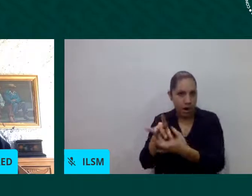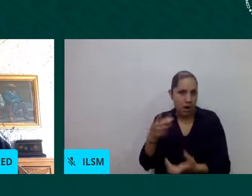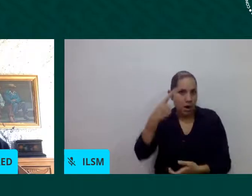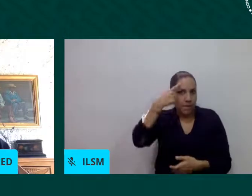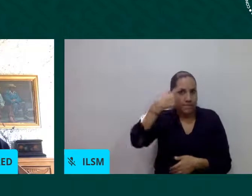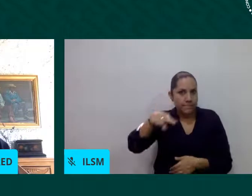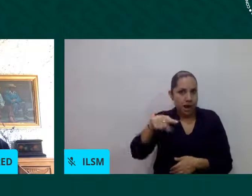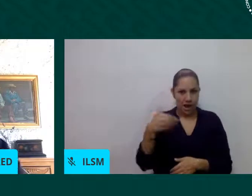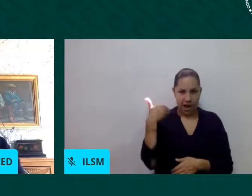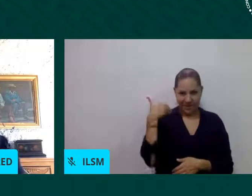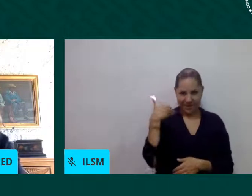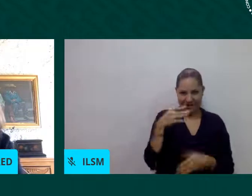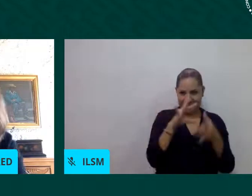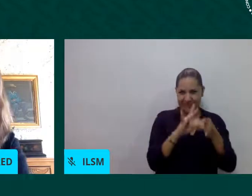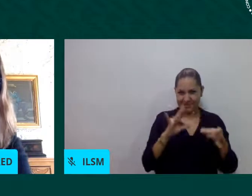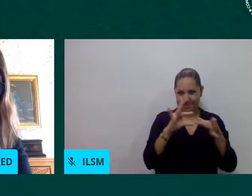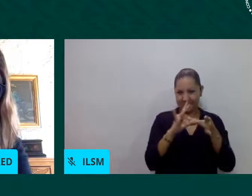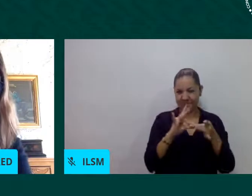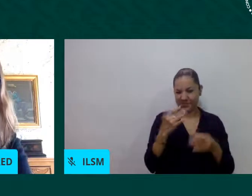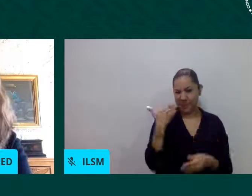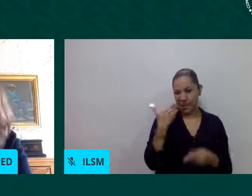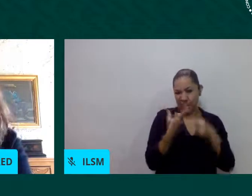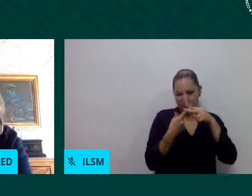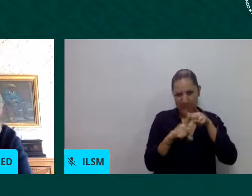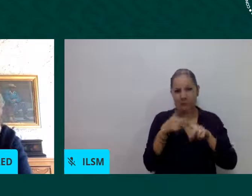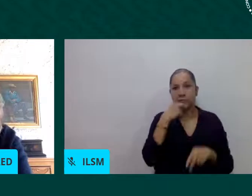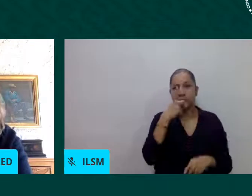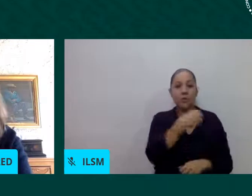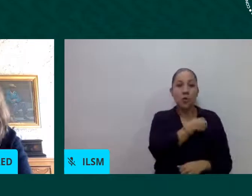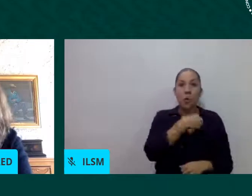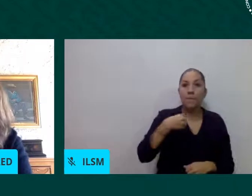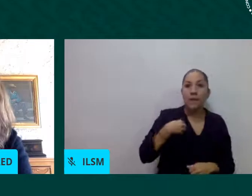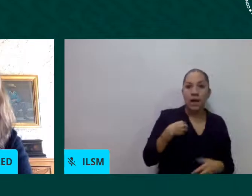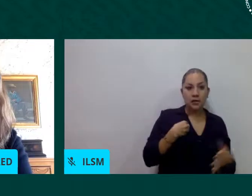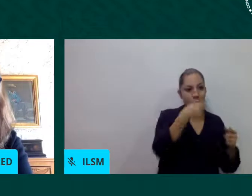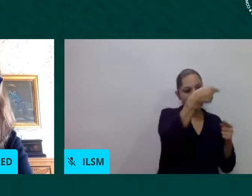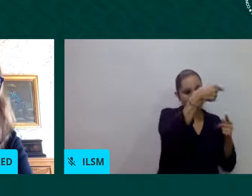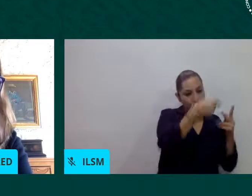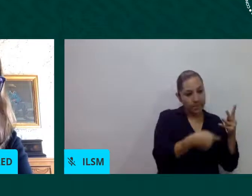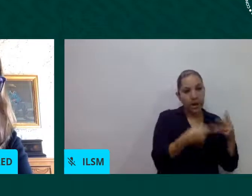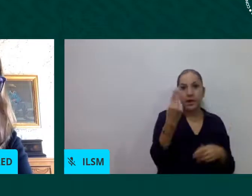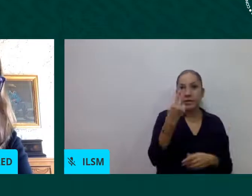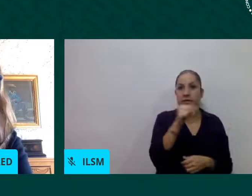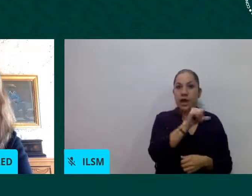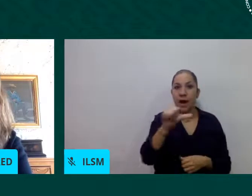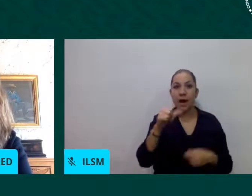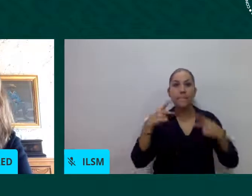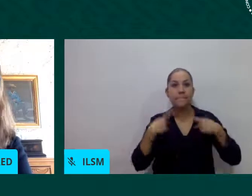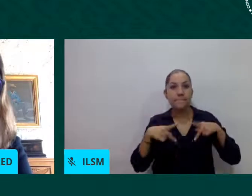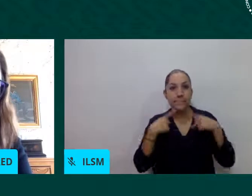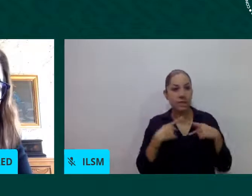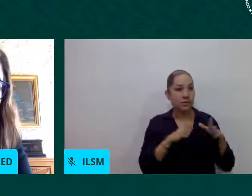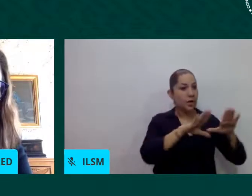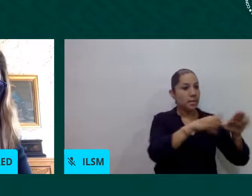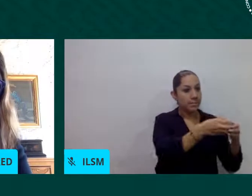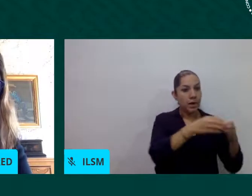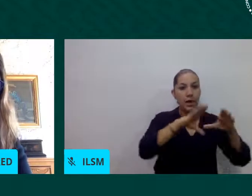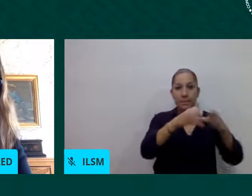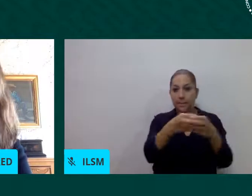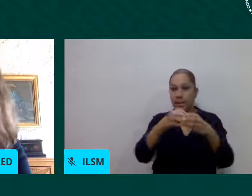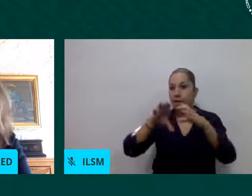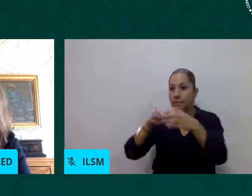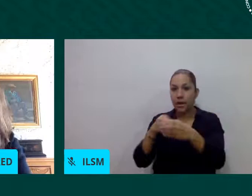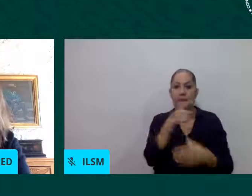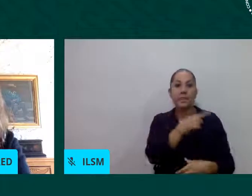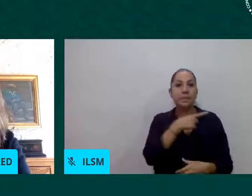las medidas positivas que tenemos que establecer para los grupos de atención prioritaria y en este caso concretamente para las personas en situación de movilidad la asamblea